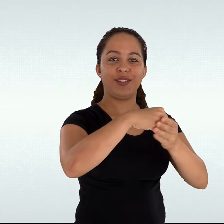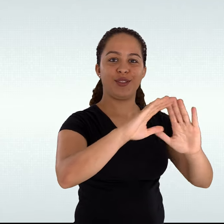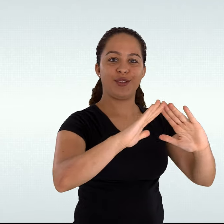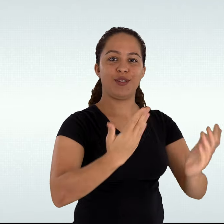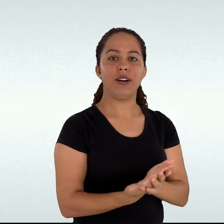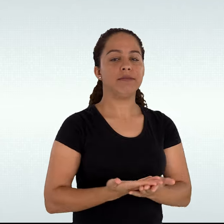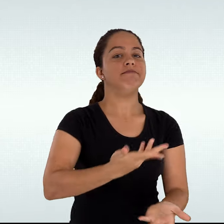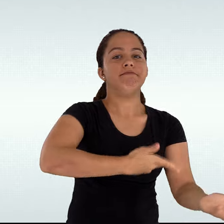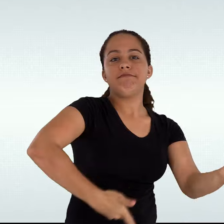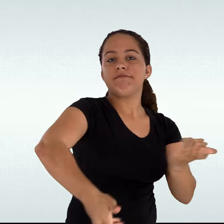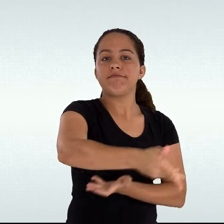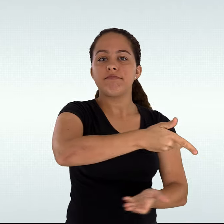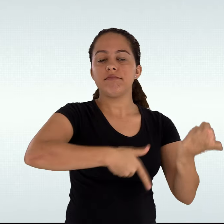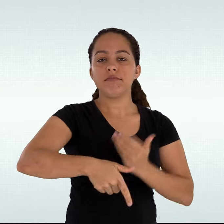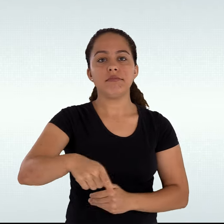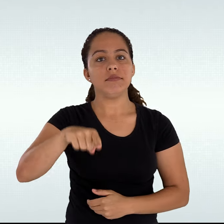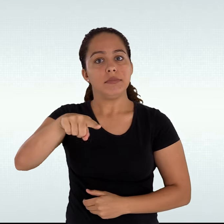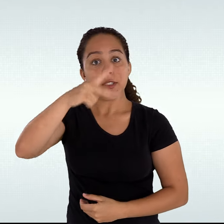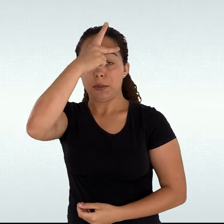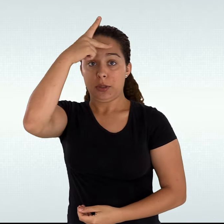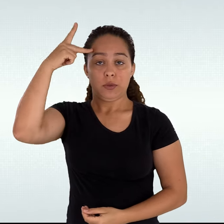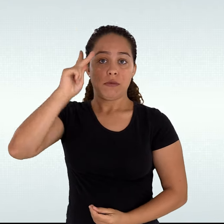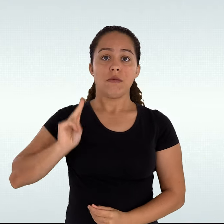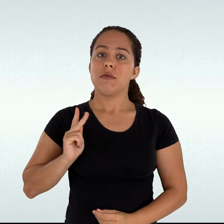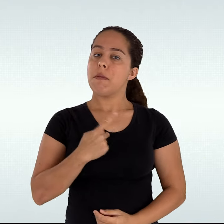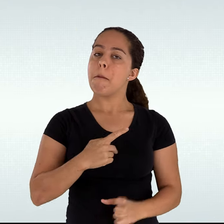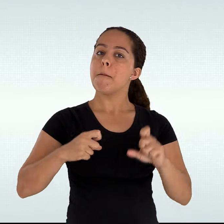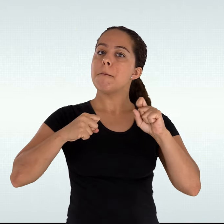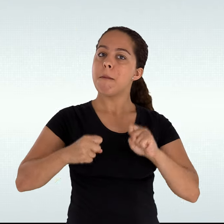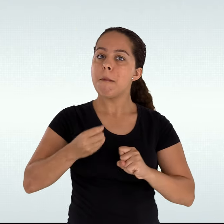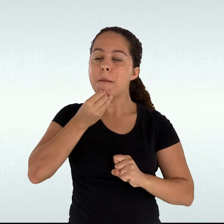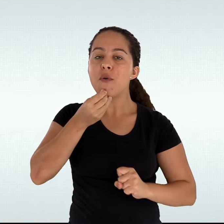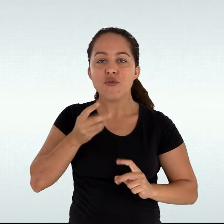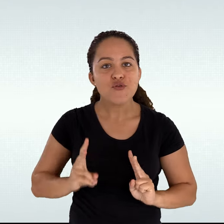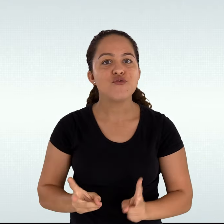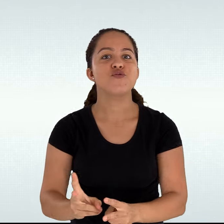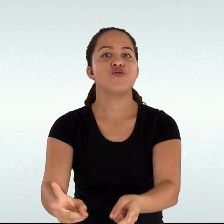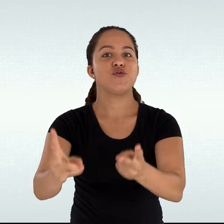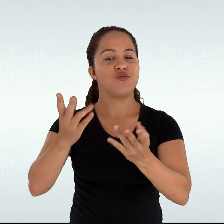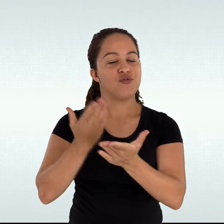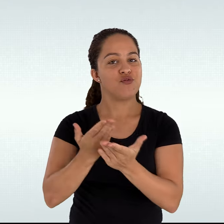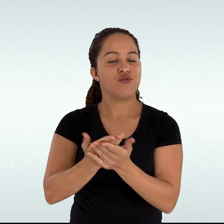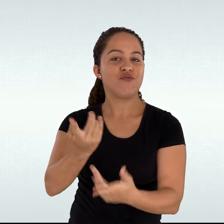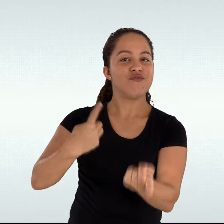acadêmica, potencializando, com isso, suas chances de permanência e êxito.